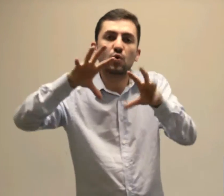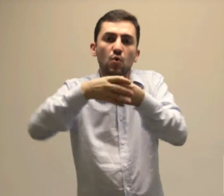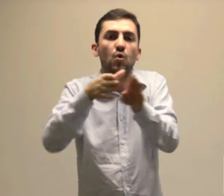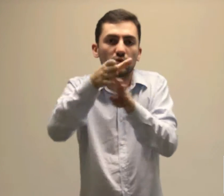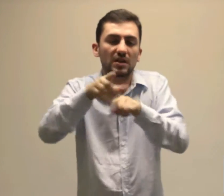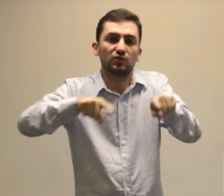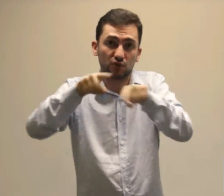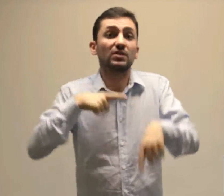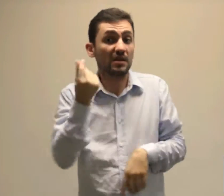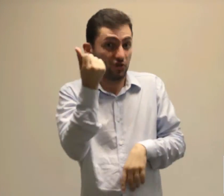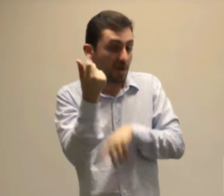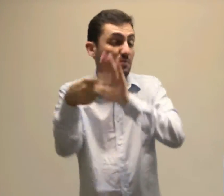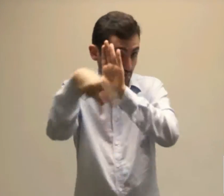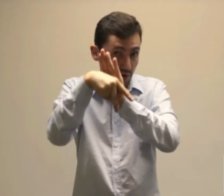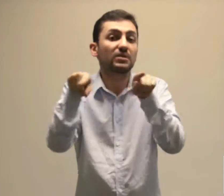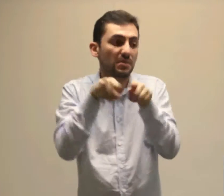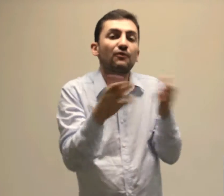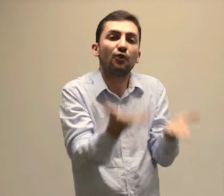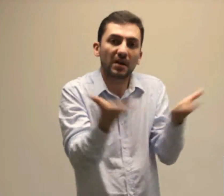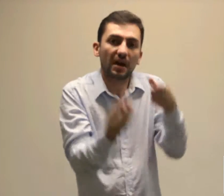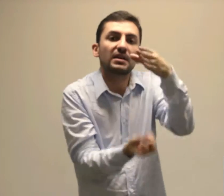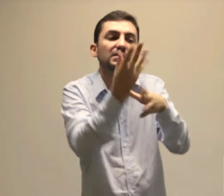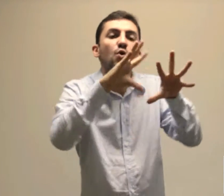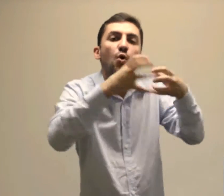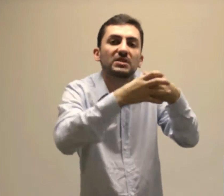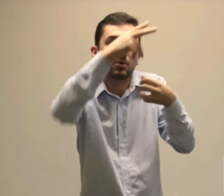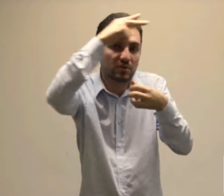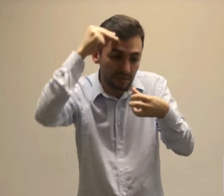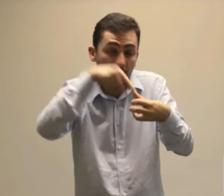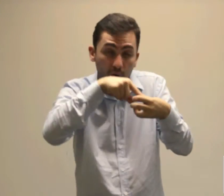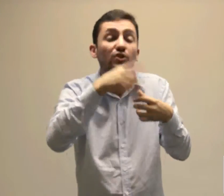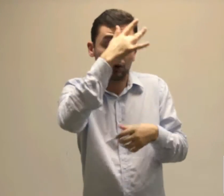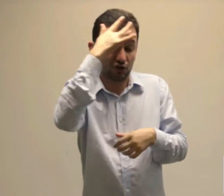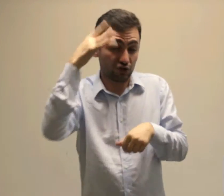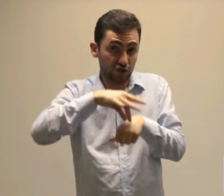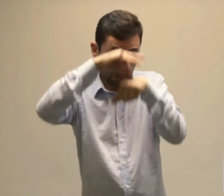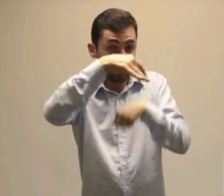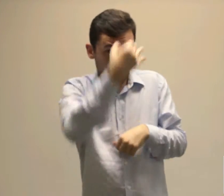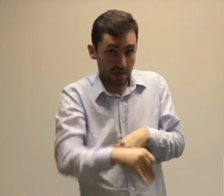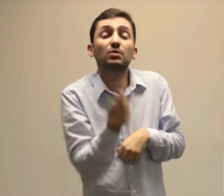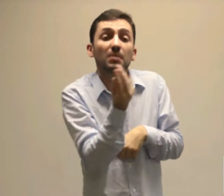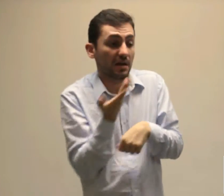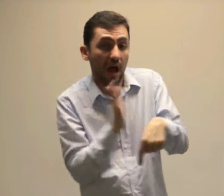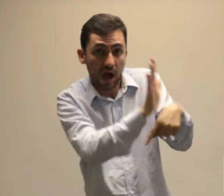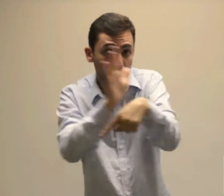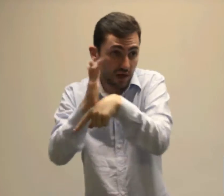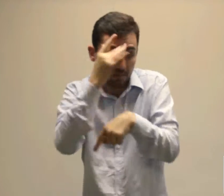participação predominantemente popular. Estrutura com defensores e especialistas, garantir